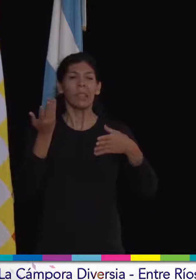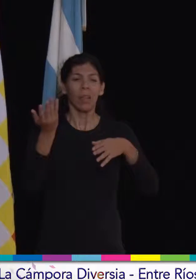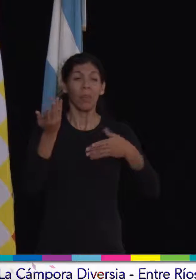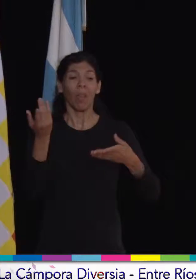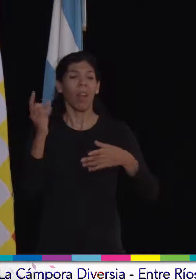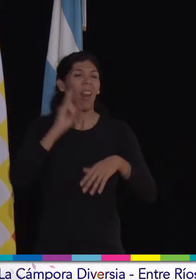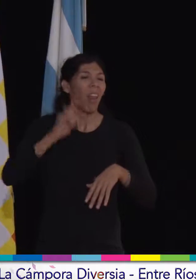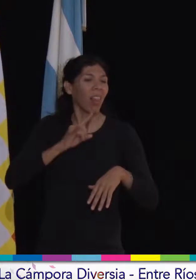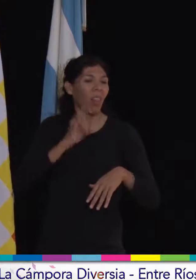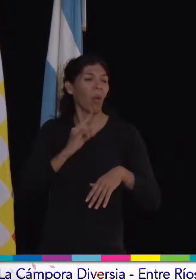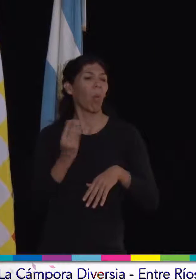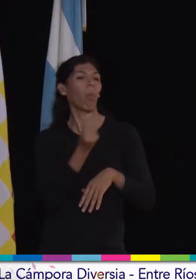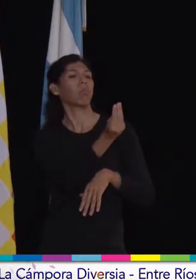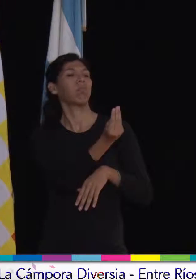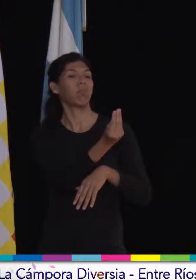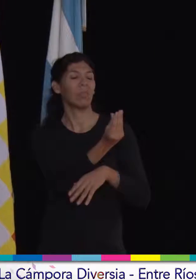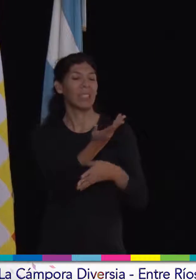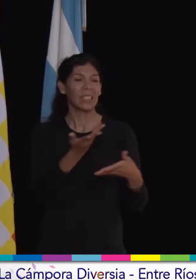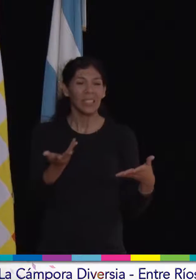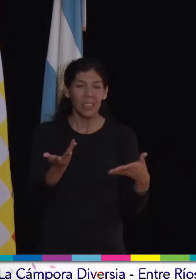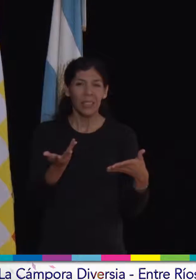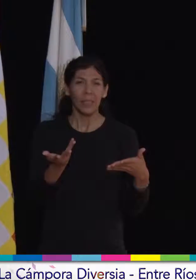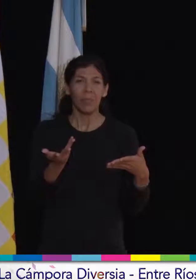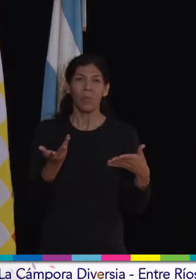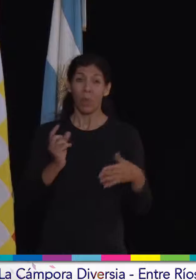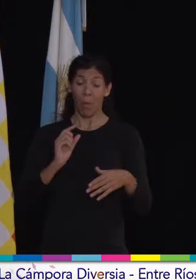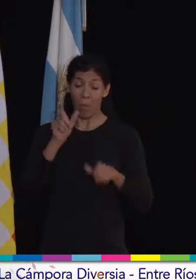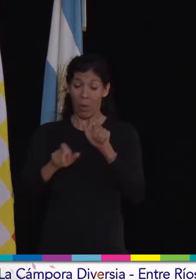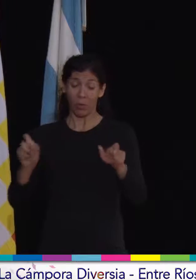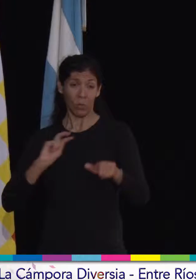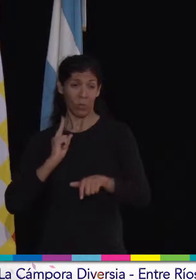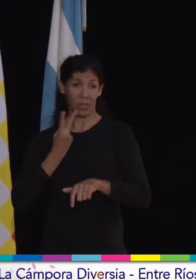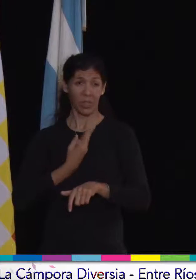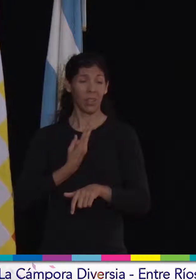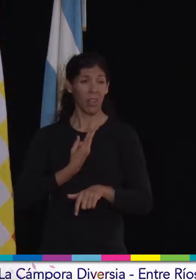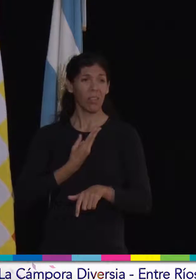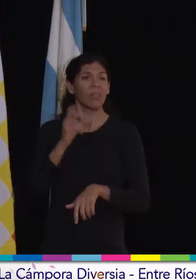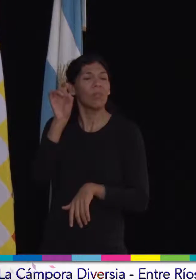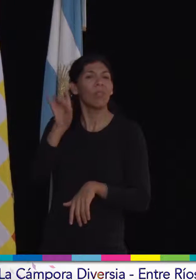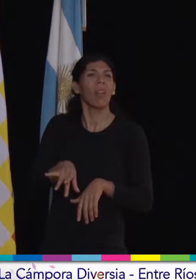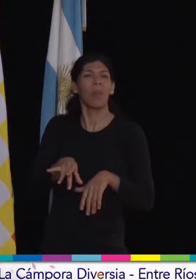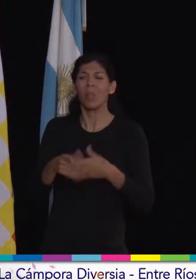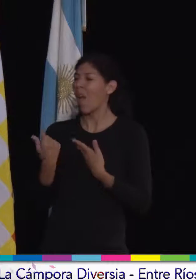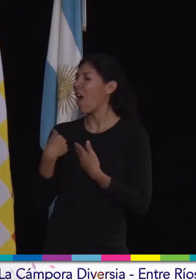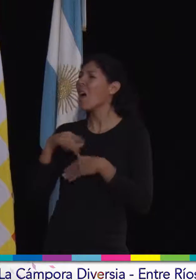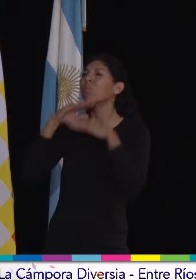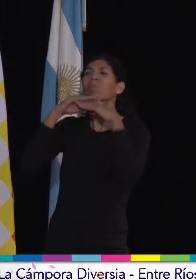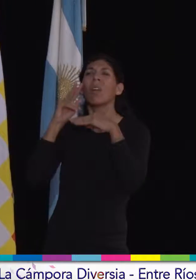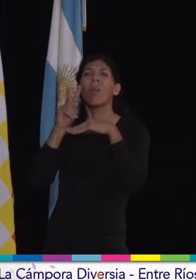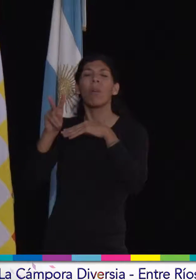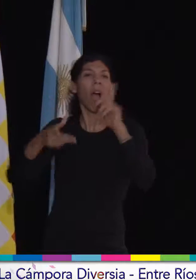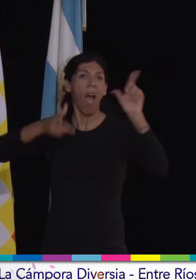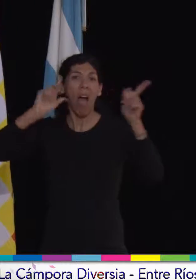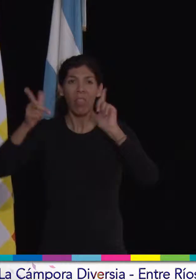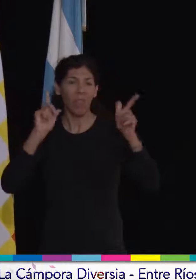ridículo, en el mundo en donde los trans sirven únicamente para divertir, ¿sí?